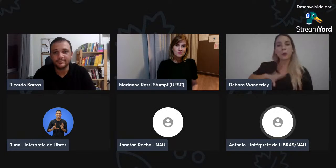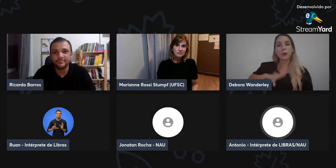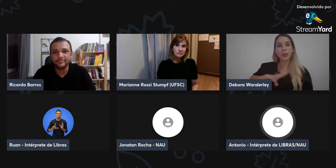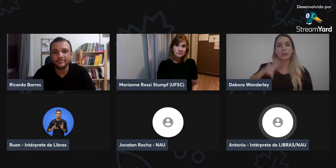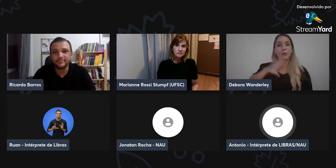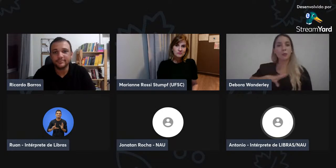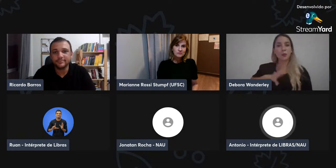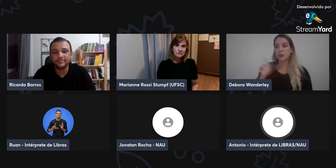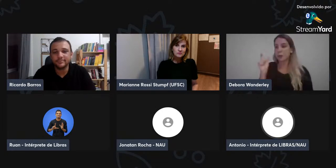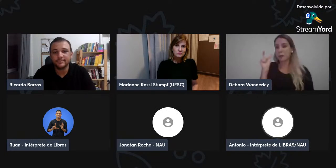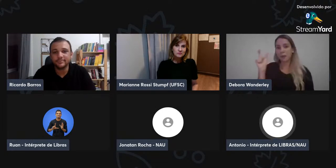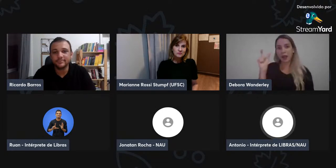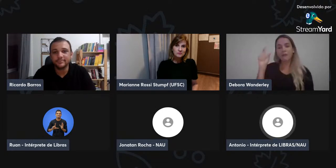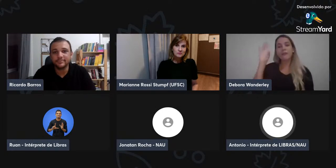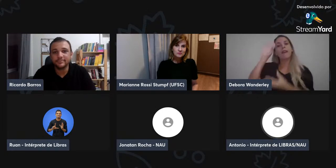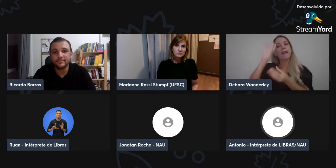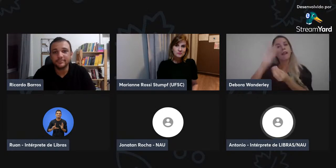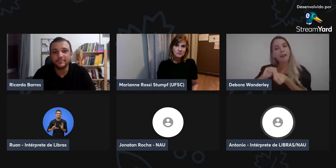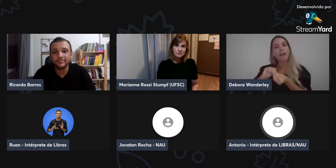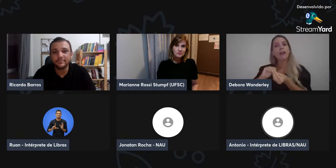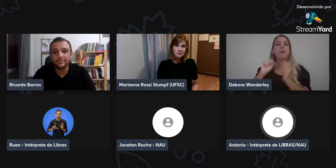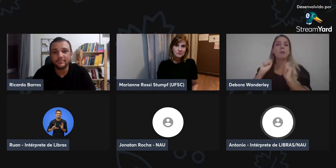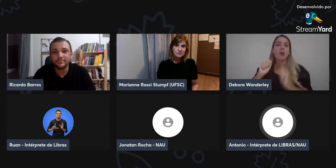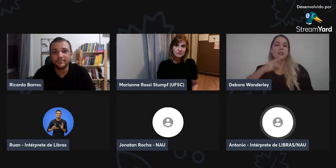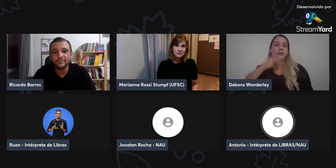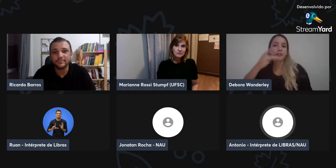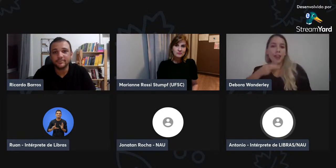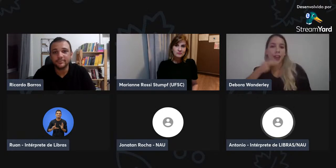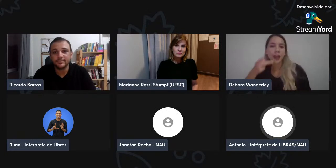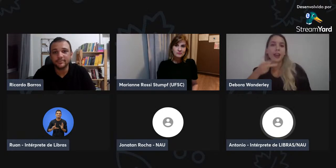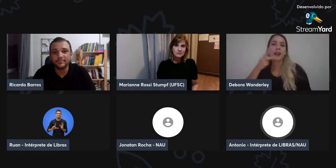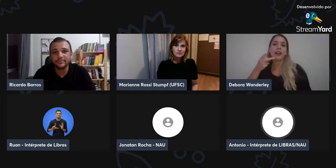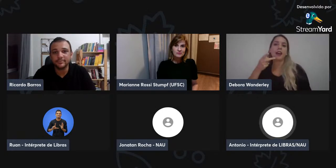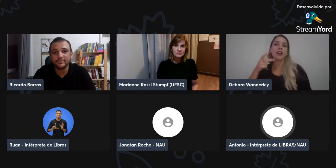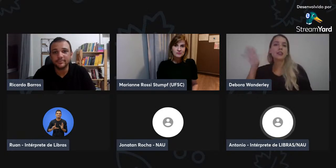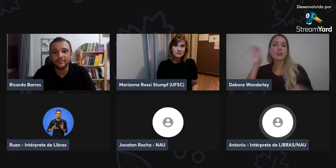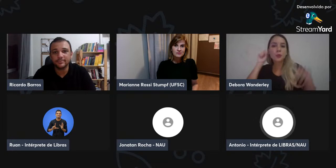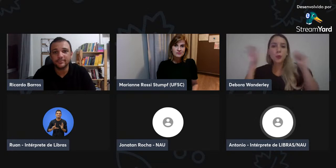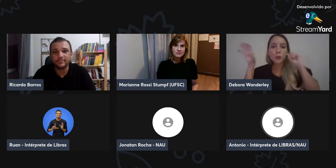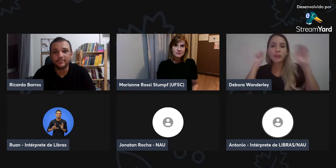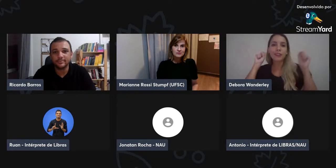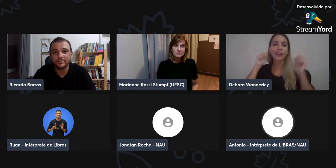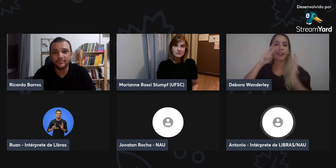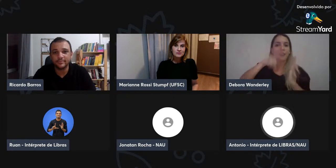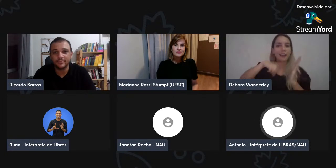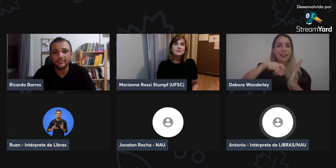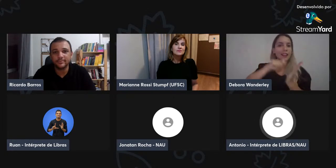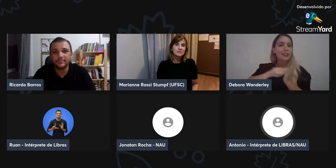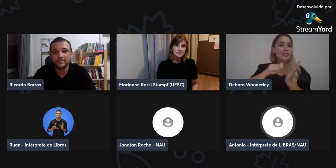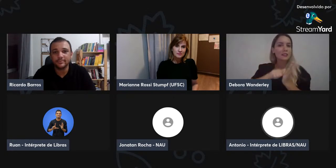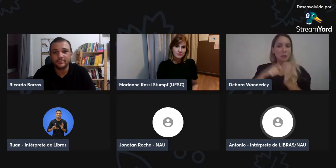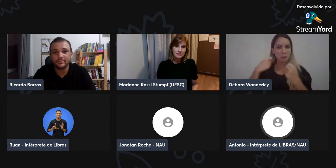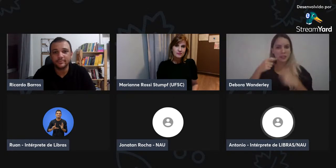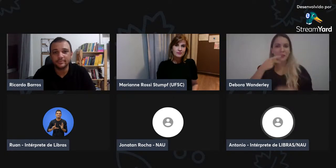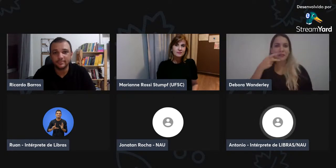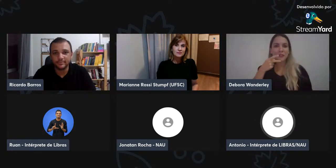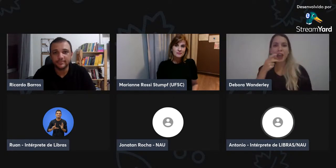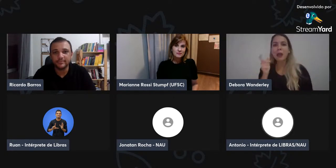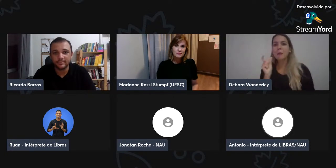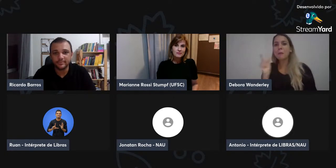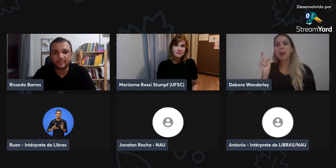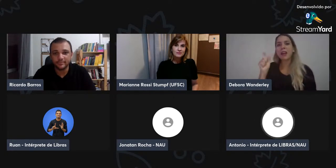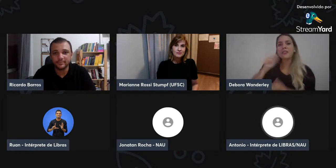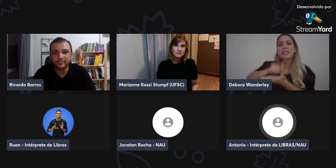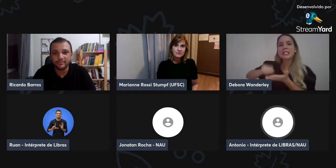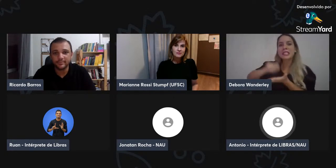Então, depois disso, a língua portuguesa com a palavra, ele veio complementar, que é para complementar a fala, assim como é para